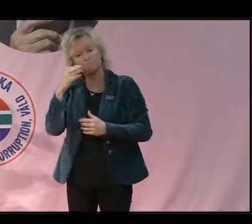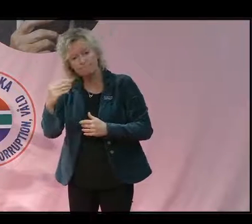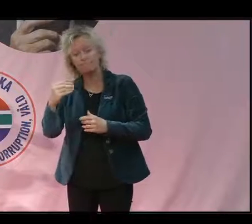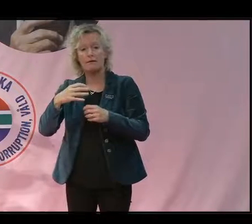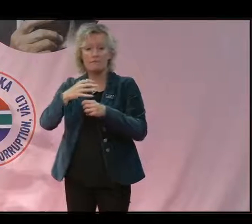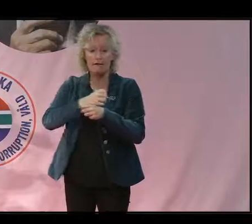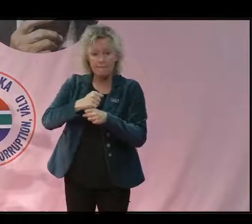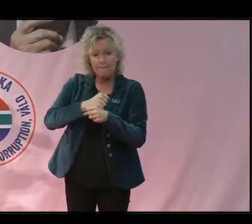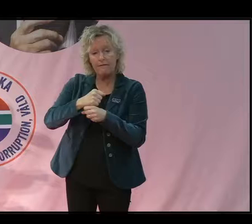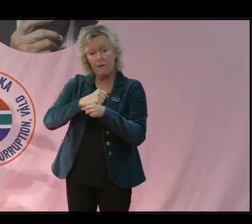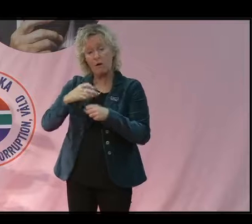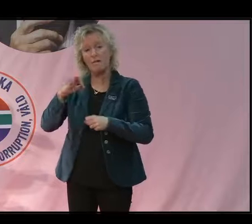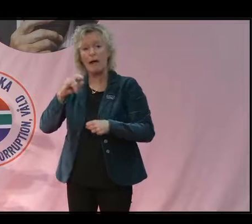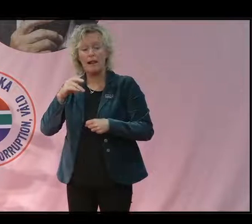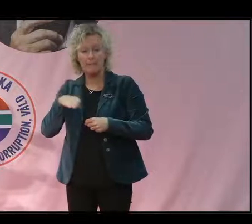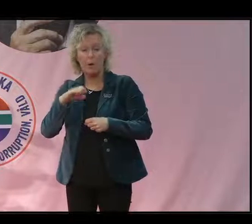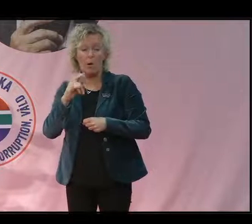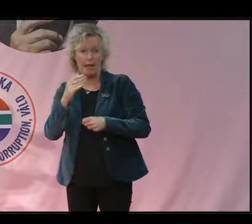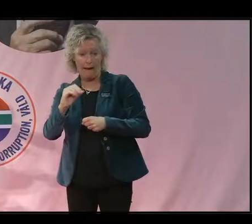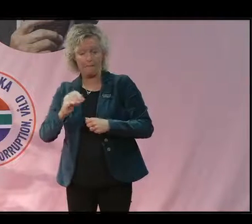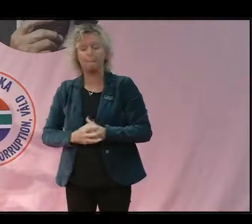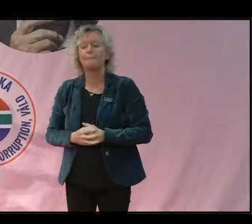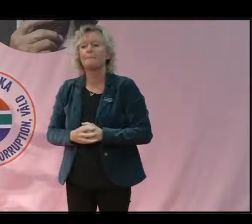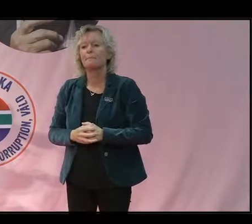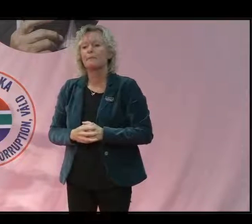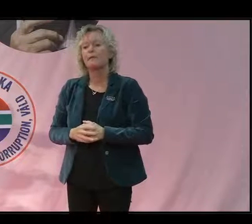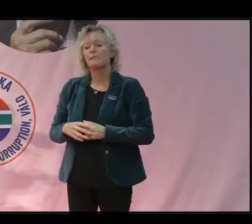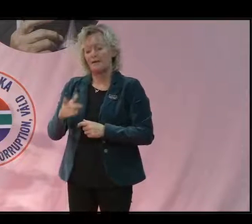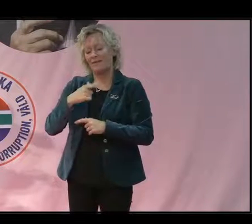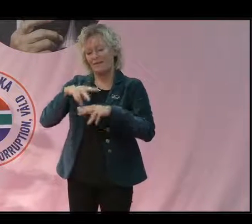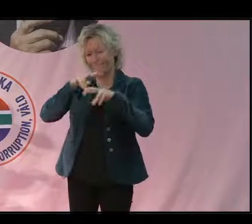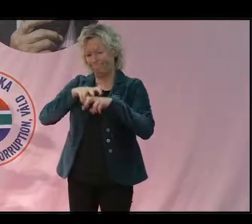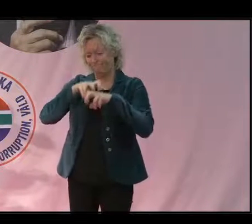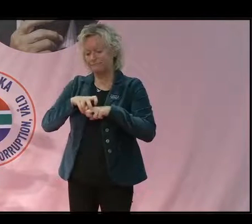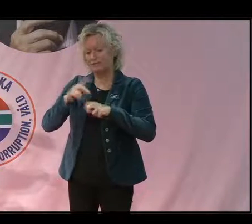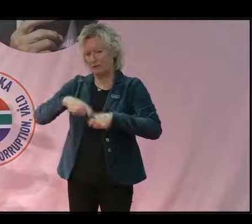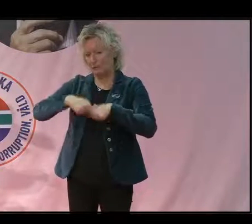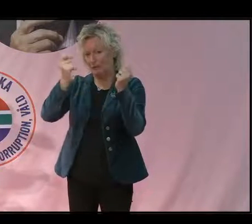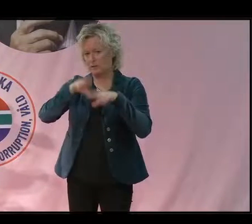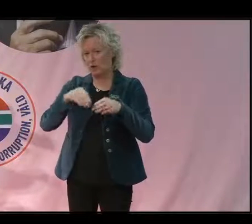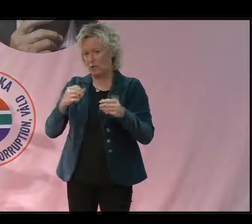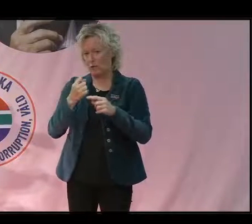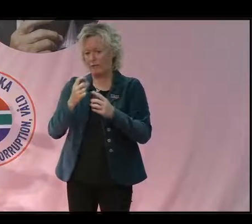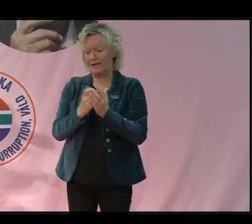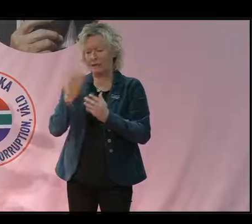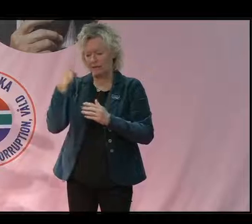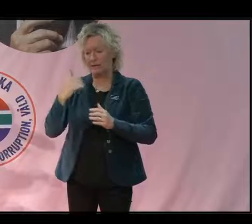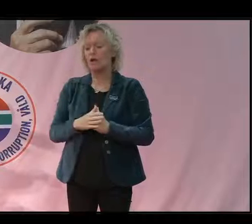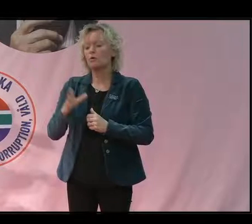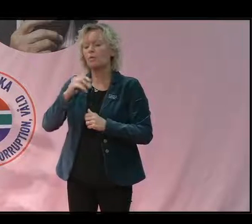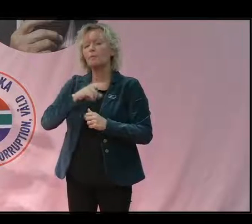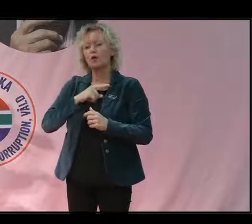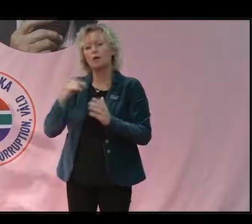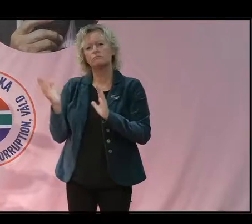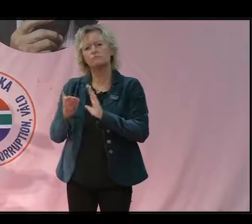jordbruksvaror. Men vi har också visat i en studie som vi publicerade för några veckor sedan att en stor del av avskogningen faktiskt är